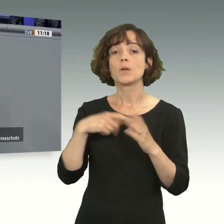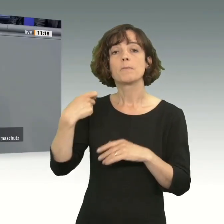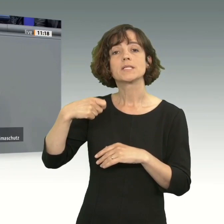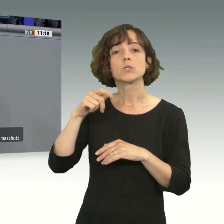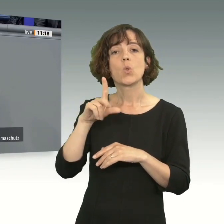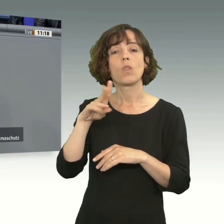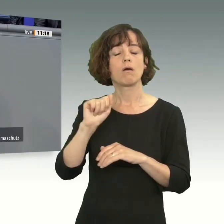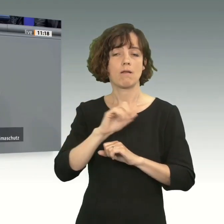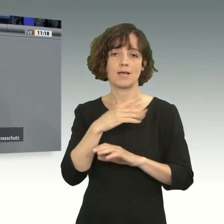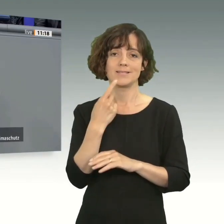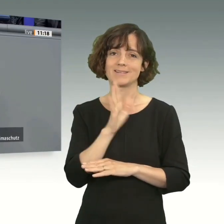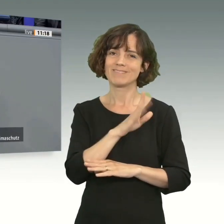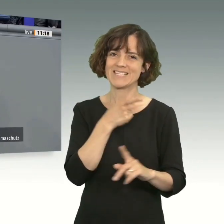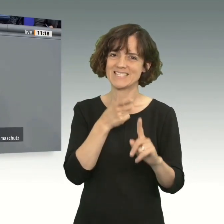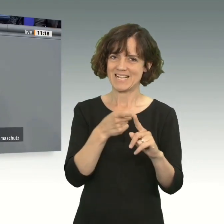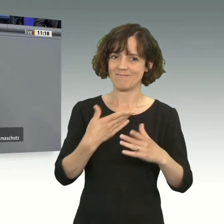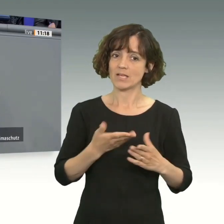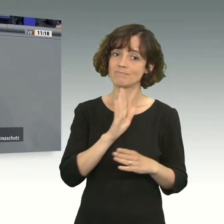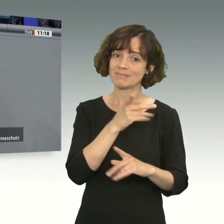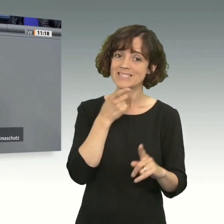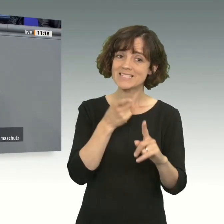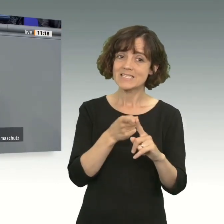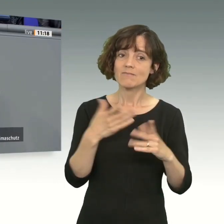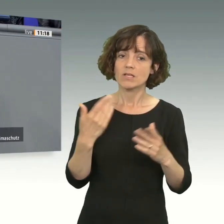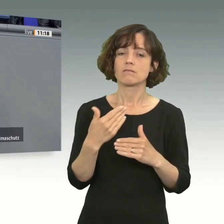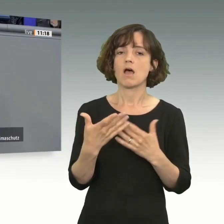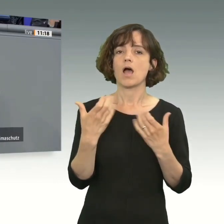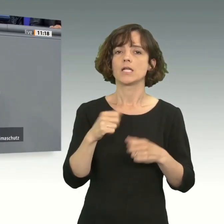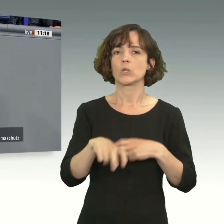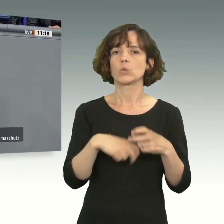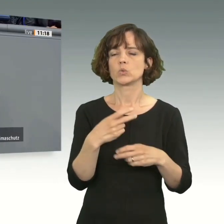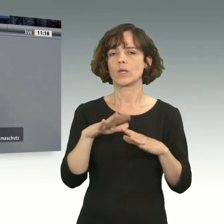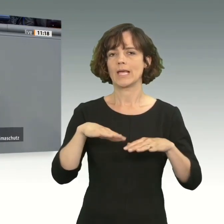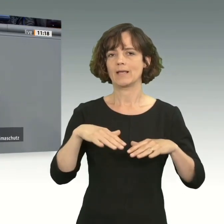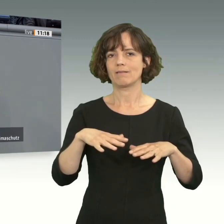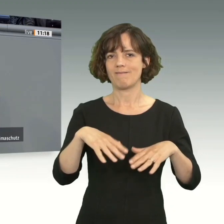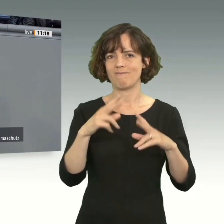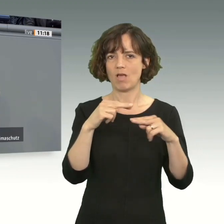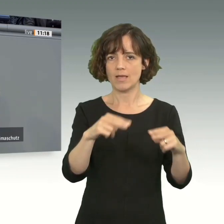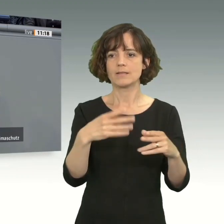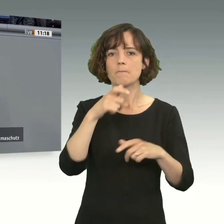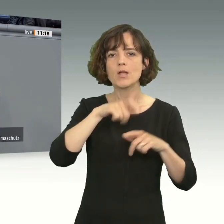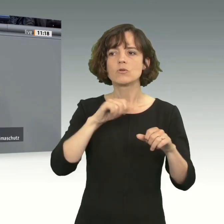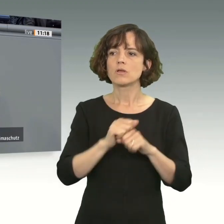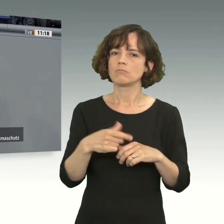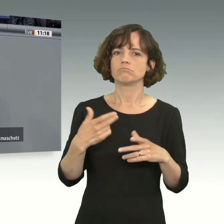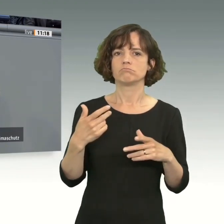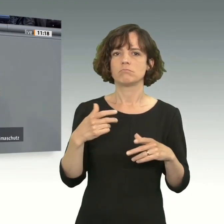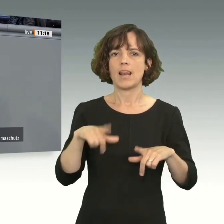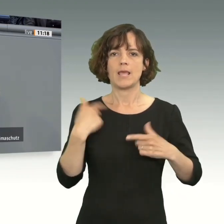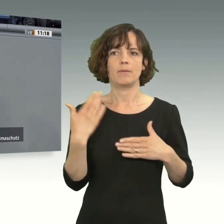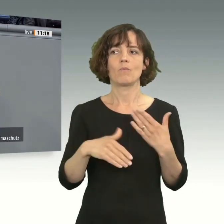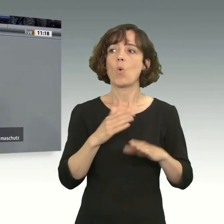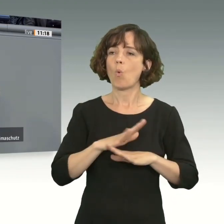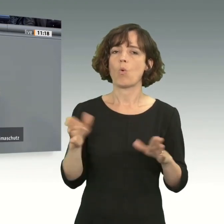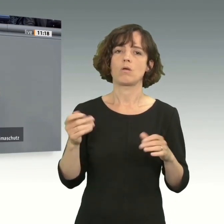hat klar gesagt, was seine Ziele sind. Seine Ziele sind die nachhaltige Nutzung des Regenwaldes, dass sie Menschen davon leben können, ohne den Regenwald zu